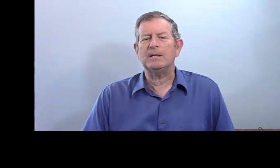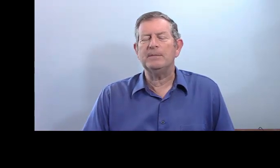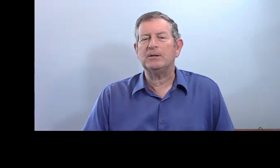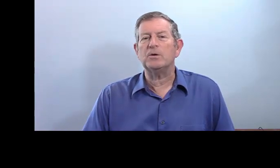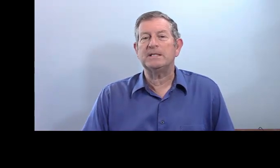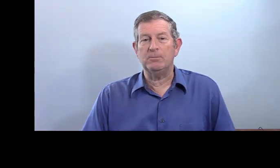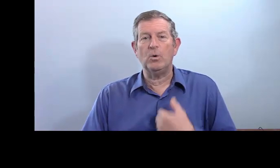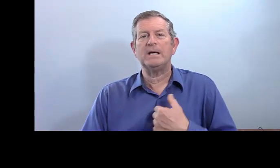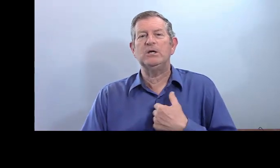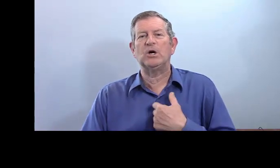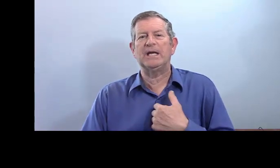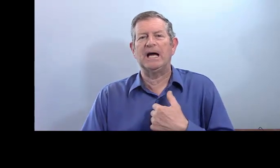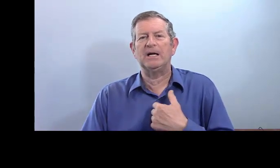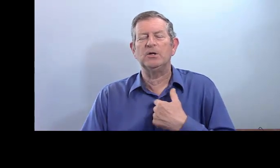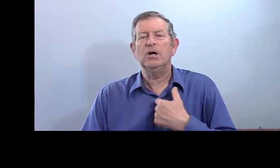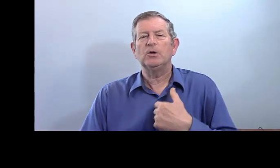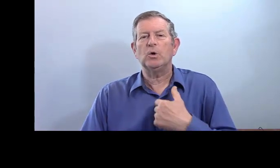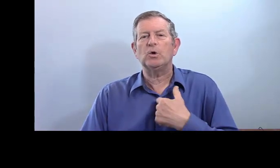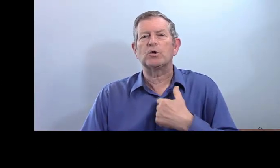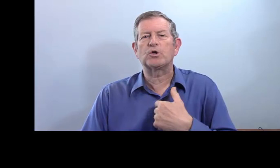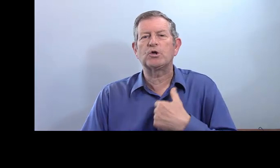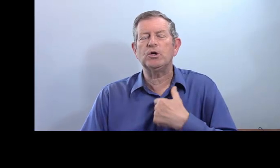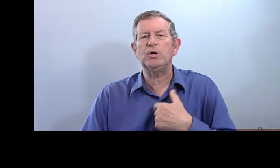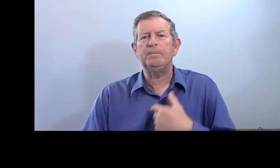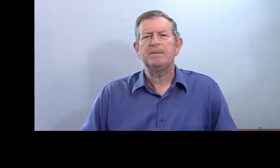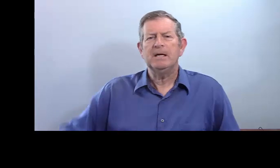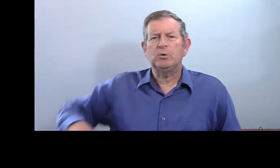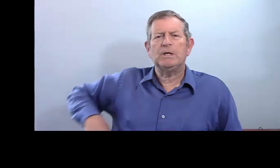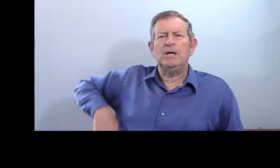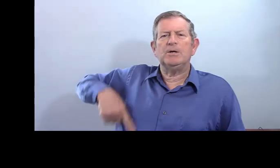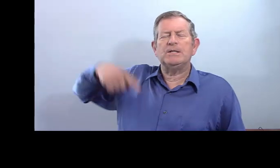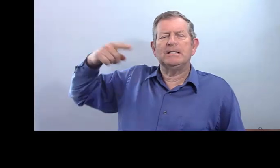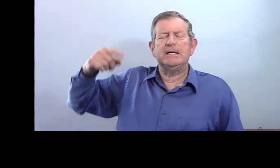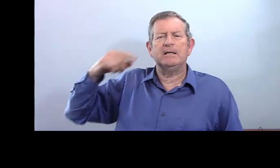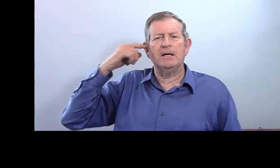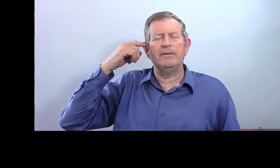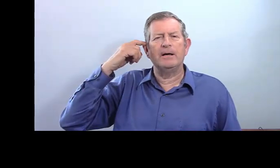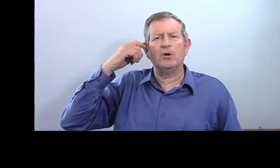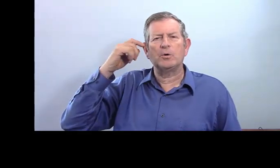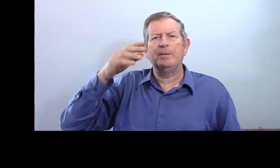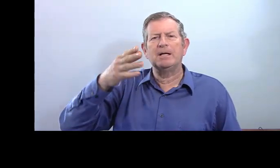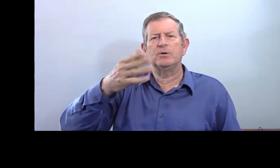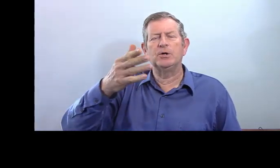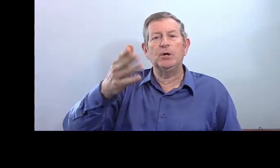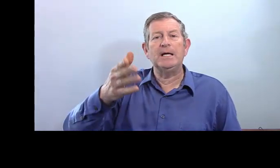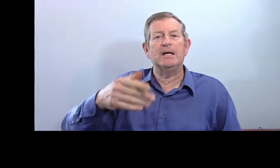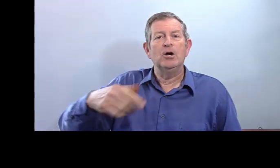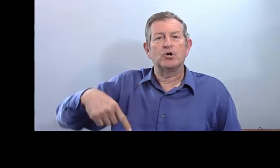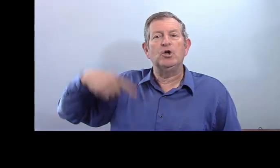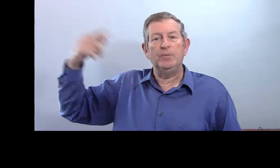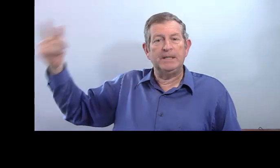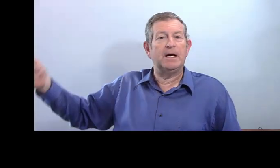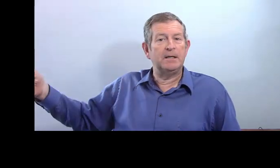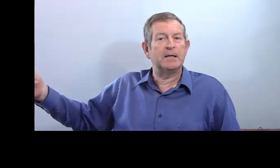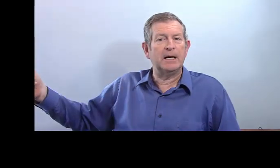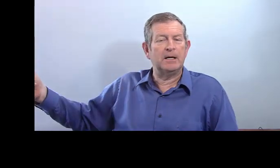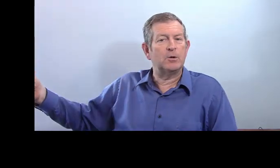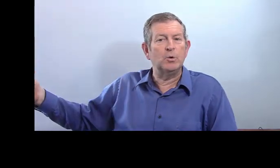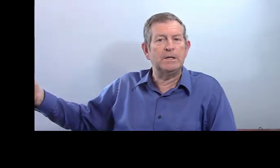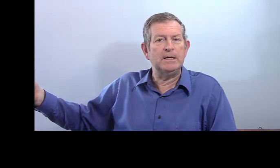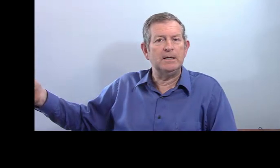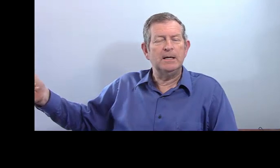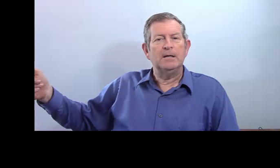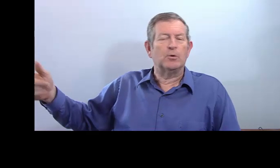Et maintenant, c'est moi qui regarde. Donc, je... Tout à l'heure, c'était, quand on parlait de donner, je lui donne